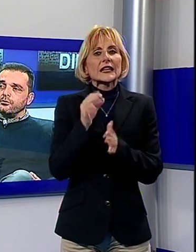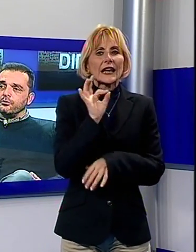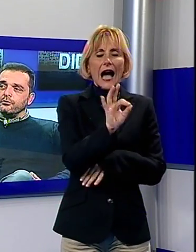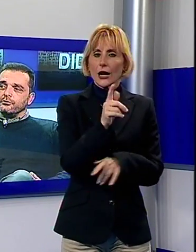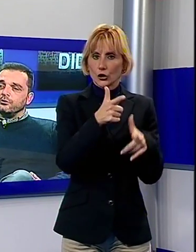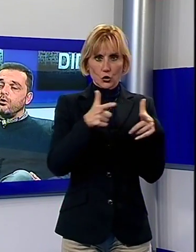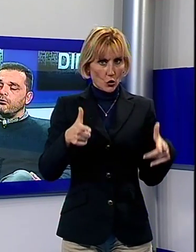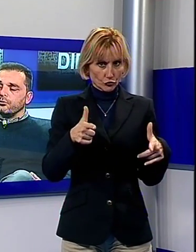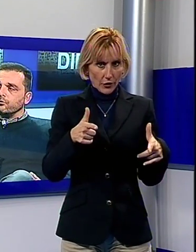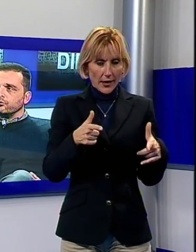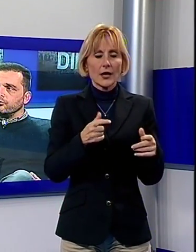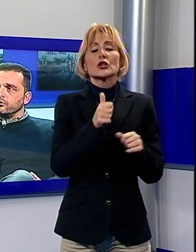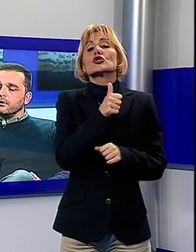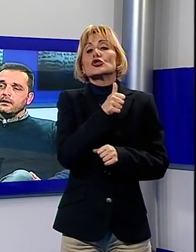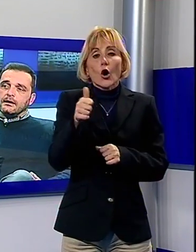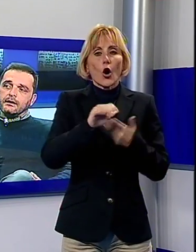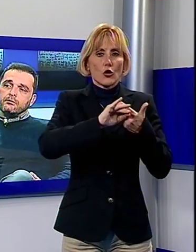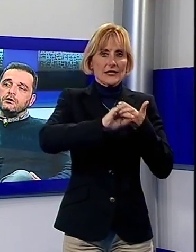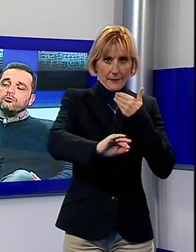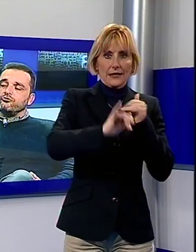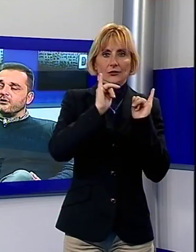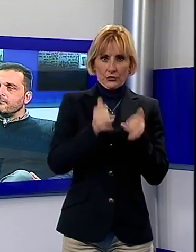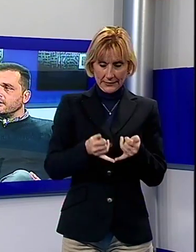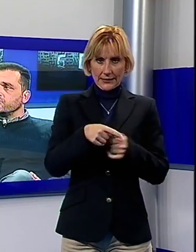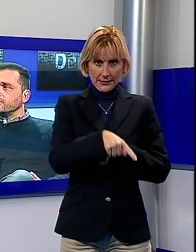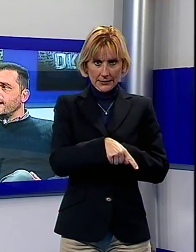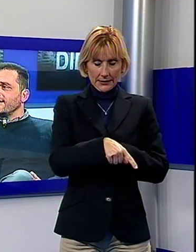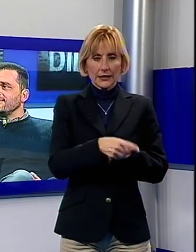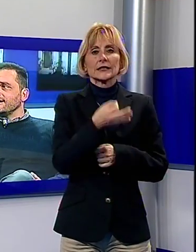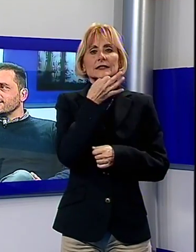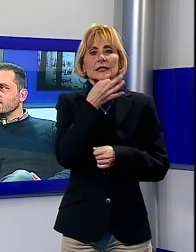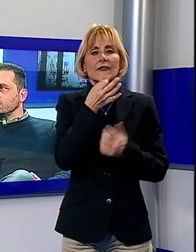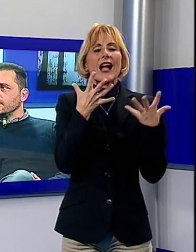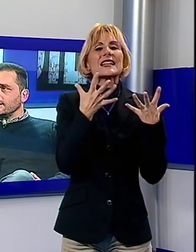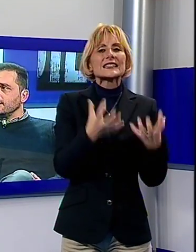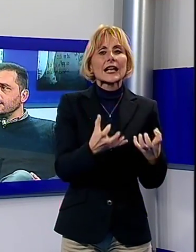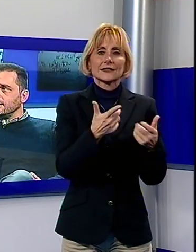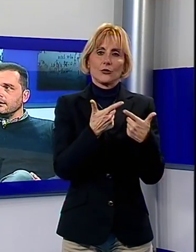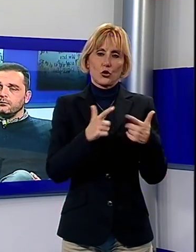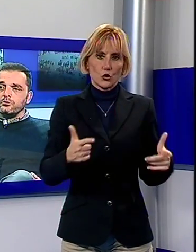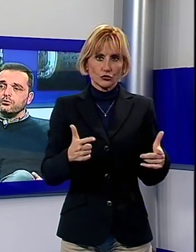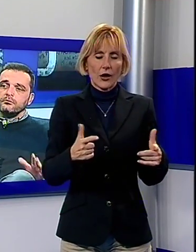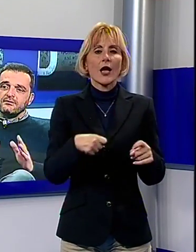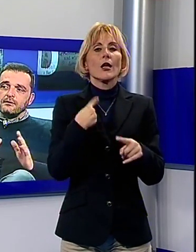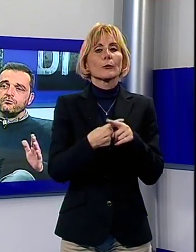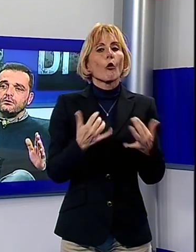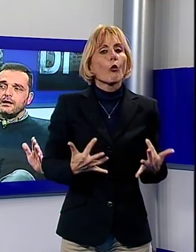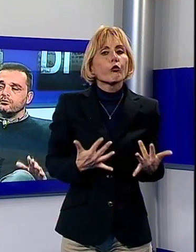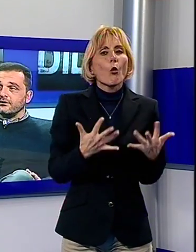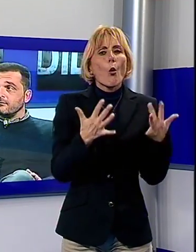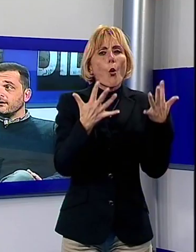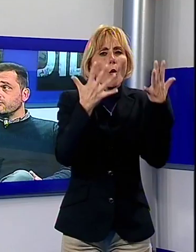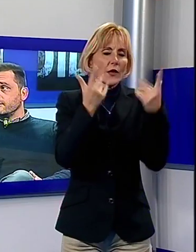tipo di nuovo prodotto, quindi non ci sarebbe nessuna essiccazione di prodotto, ma sarebbe